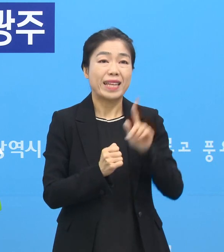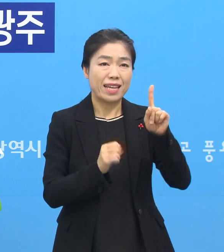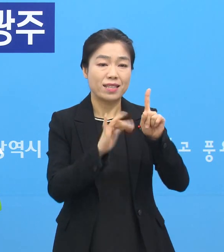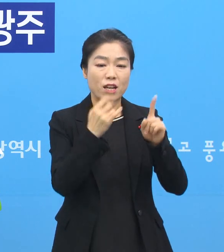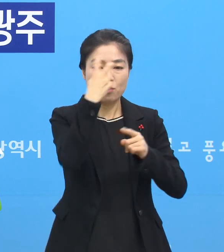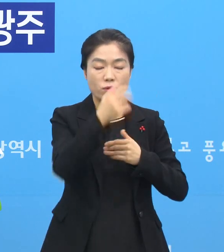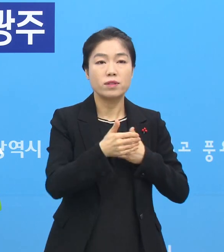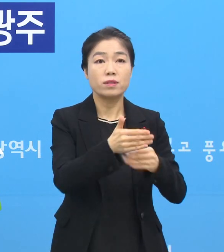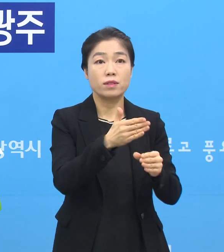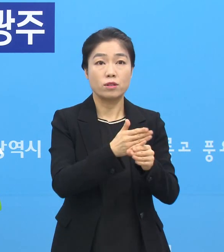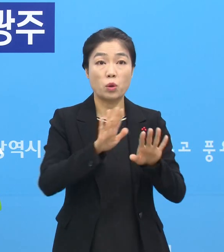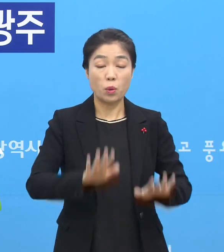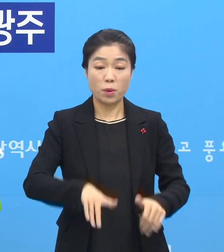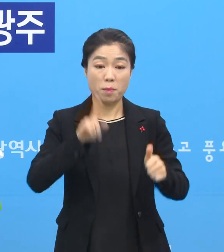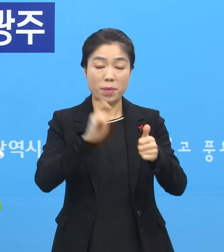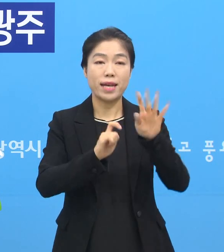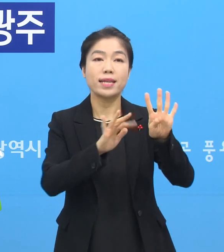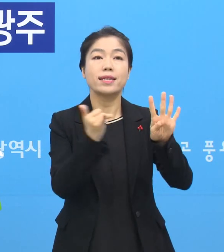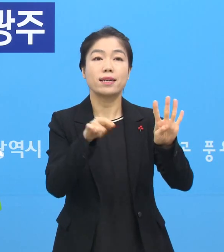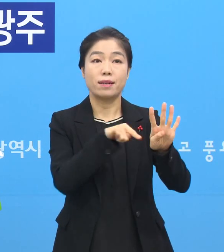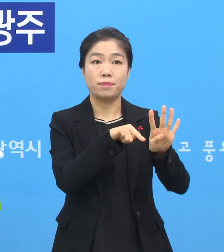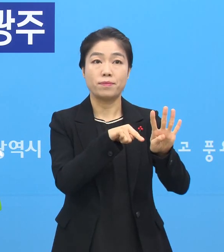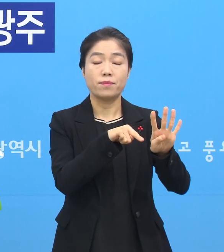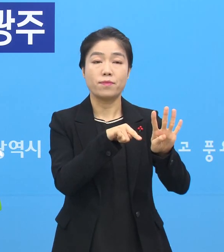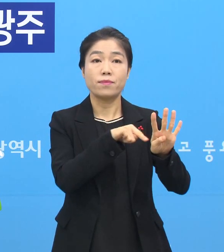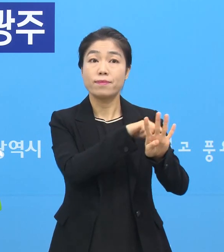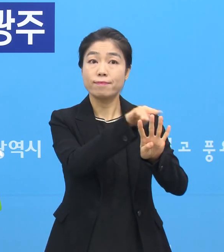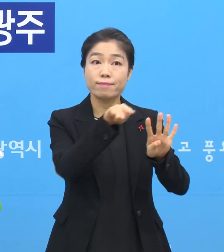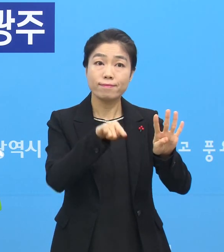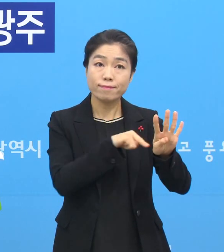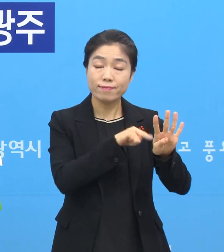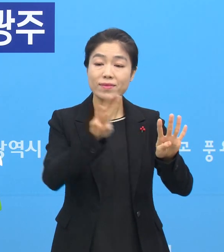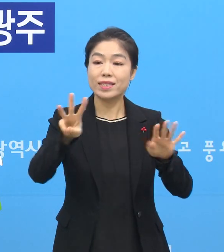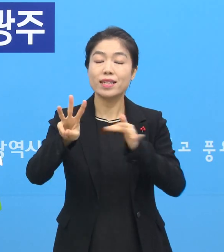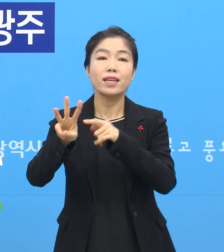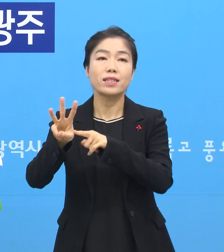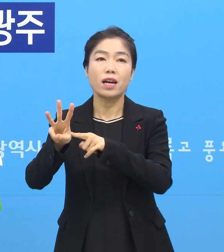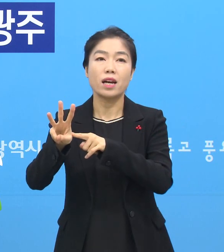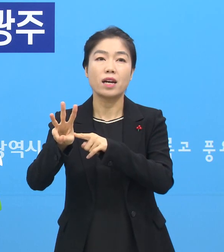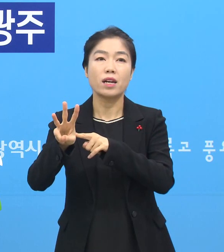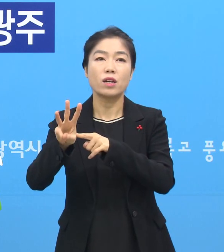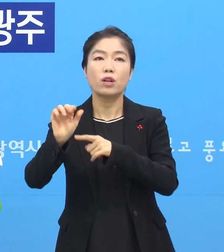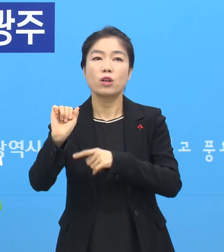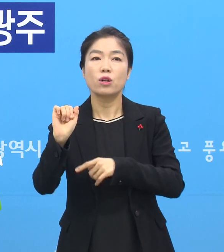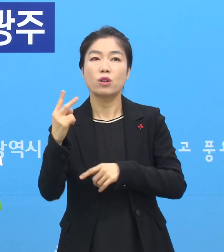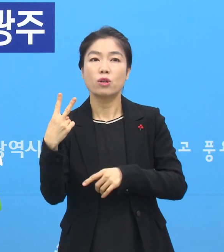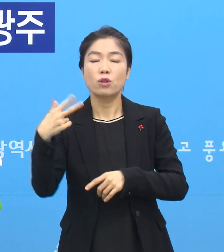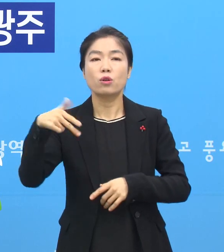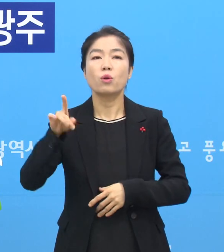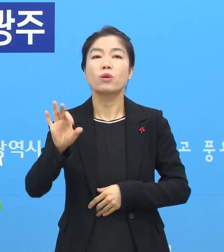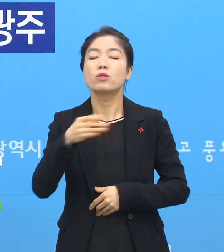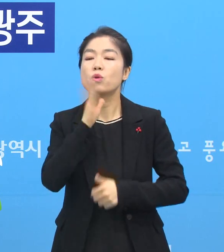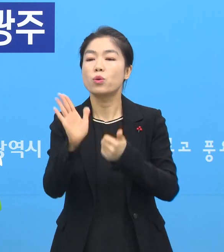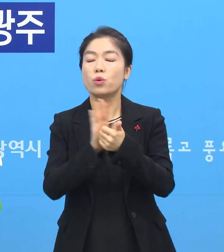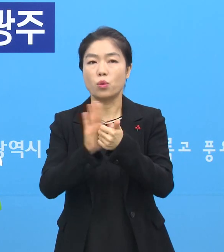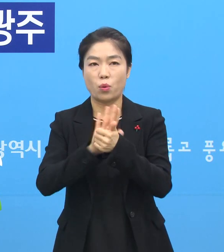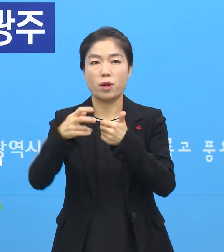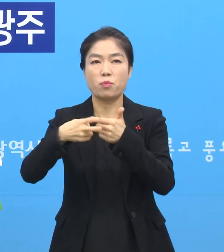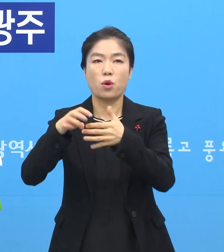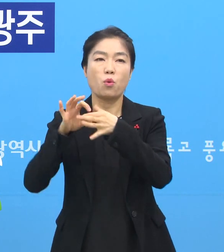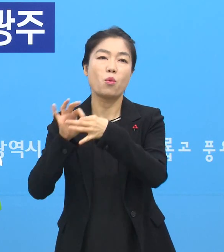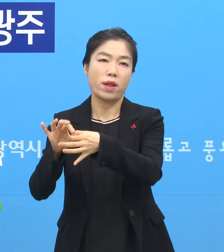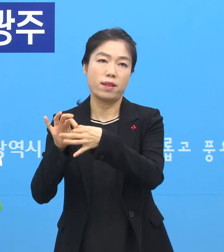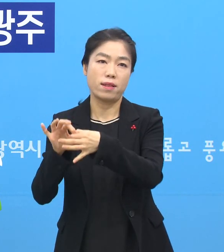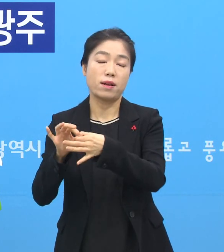중에 있습니다. 오늘 확진된 4명입니다. 4명 중 3명은 효정 요양병원과 관련이 있습니다.